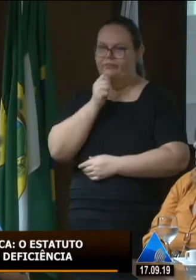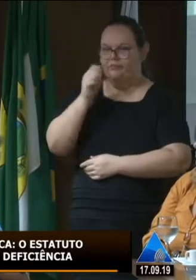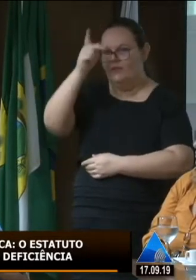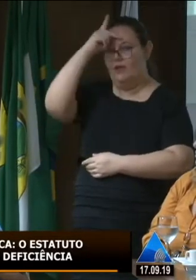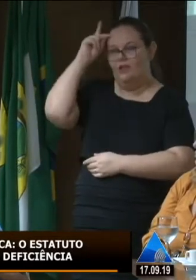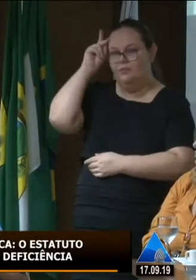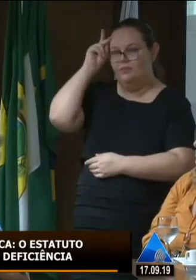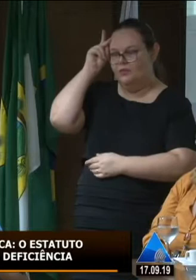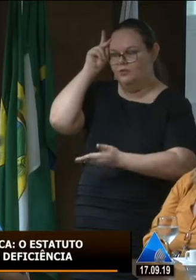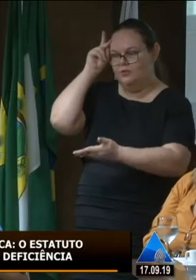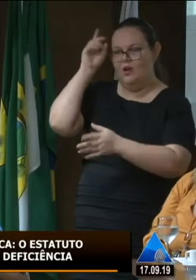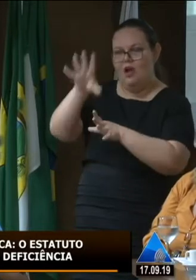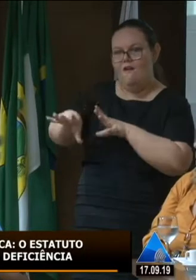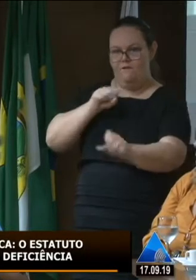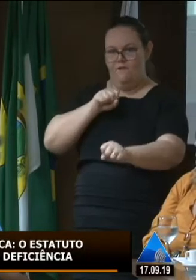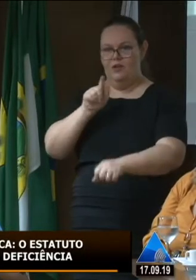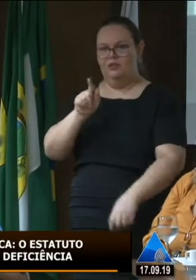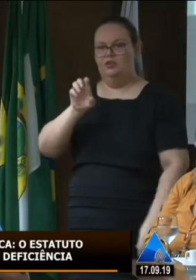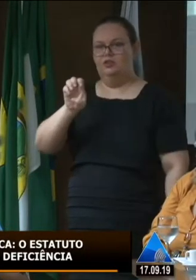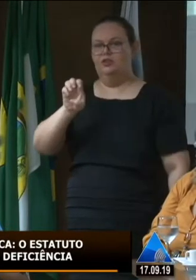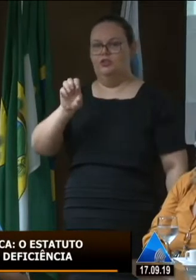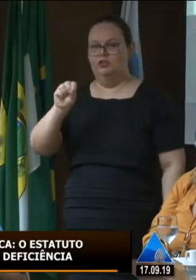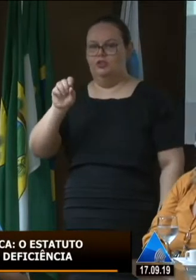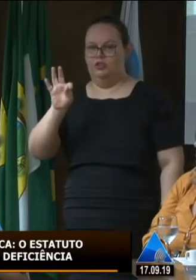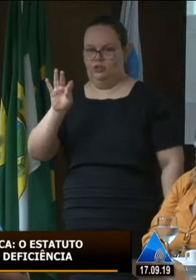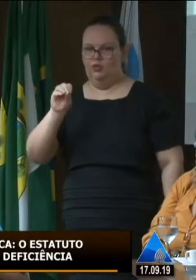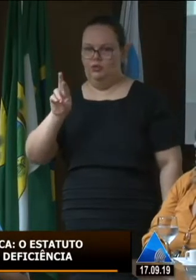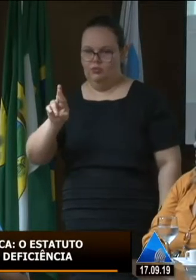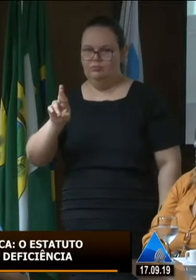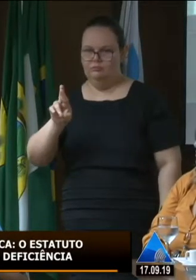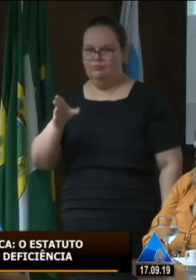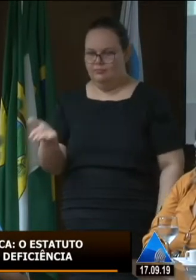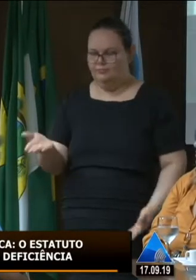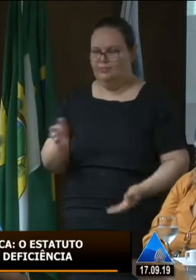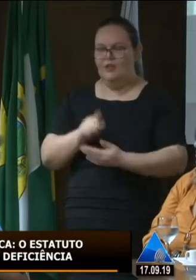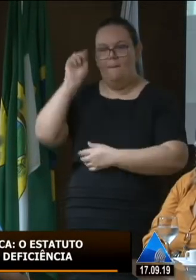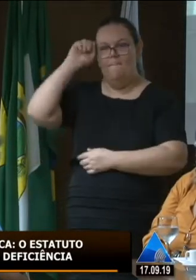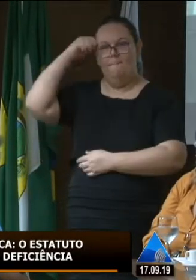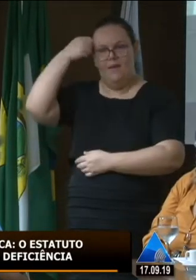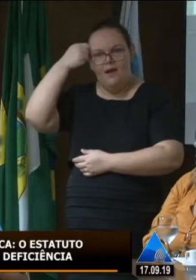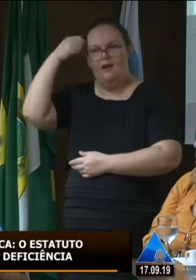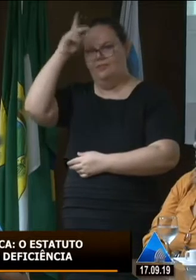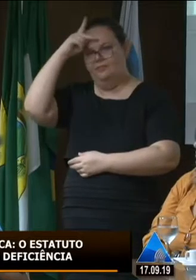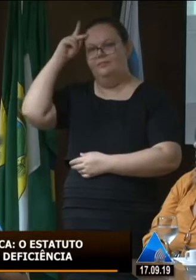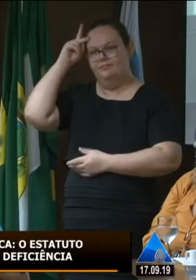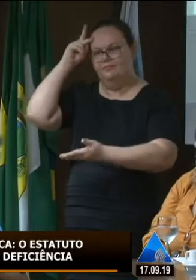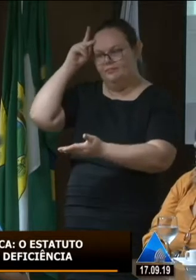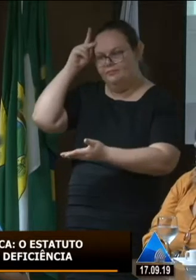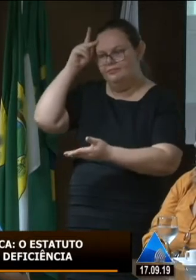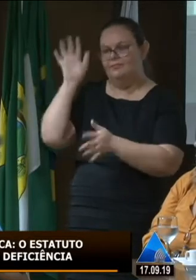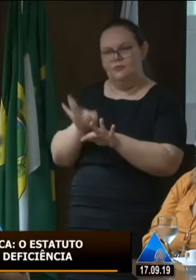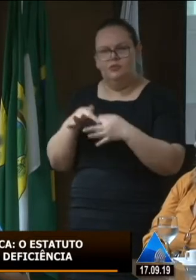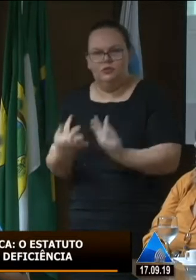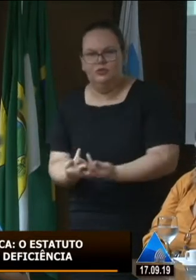em gestão e finanças tenho 32 anos né uma pessoa negra uma pessoa humilde um